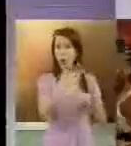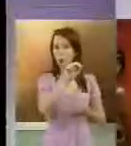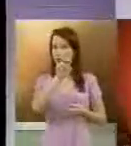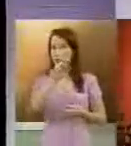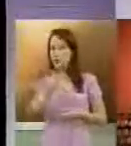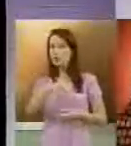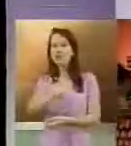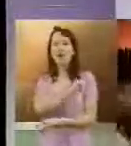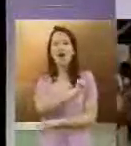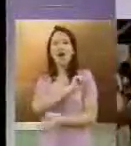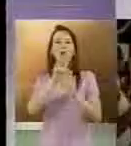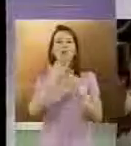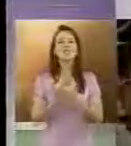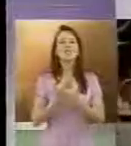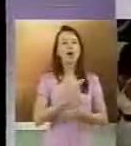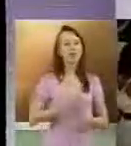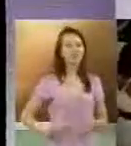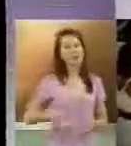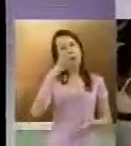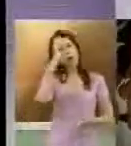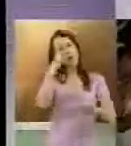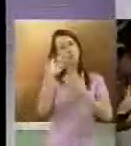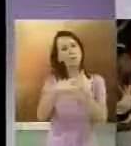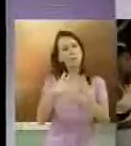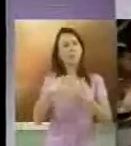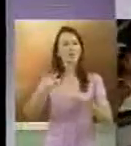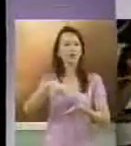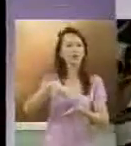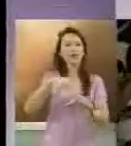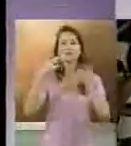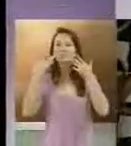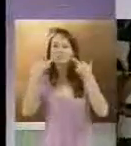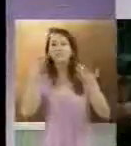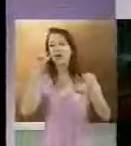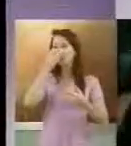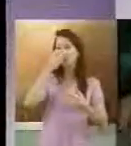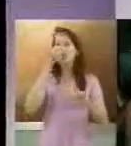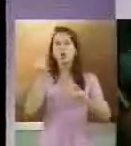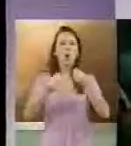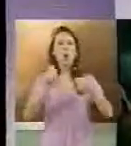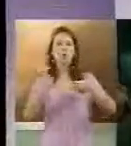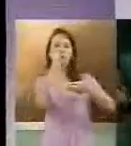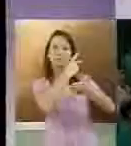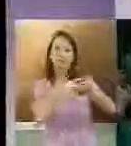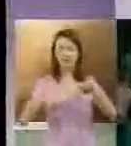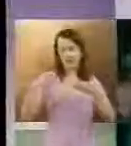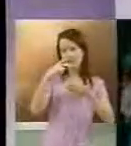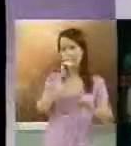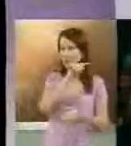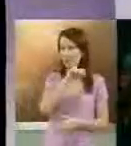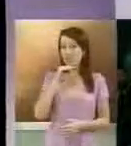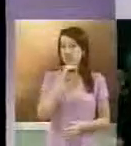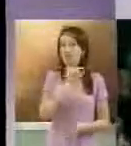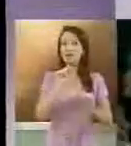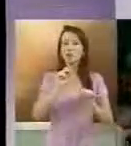aulas de arte, onde aprendem música, dança, teatro, circo e artes plásticas. O que a gente percebe é que durante